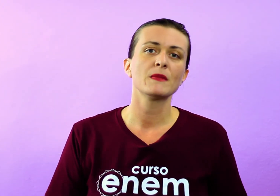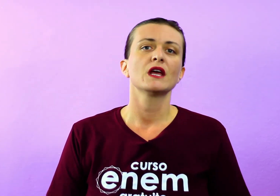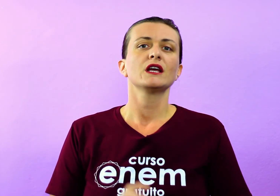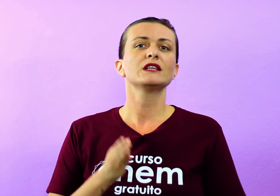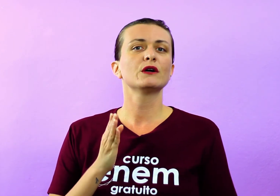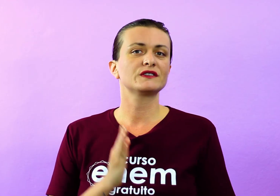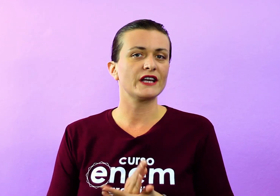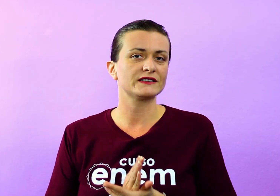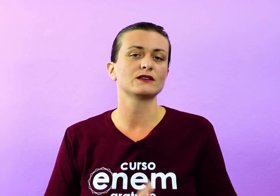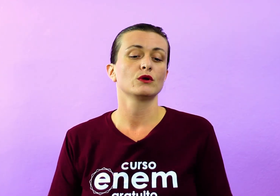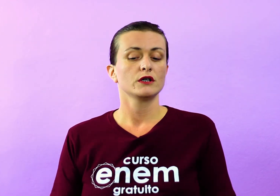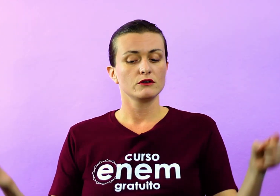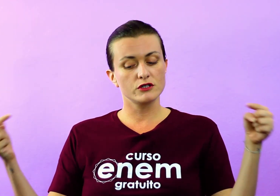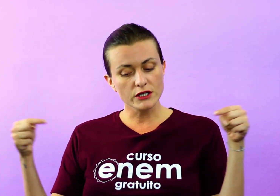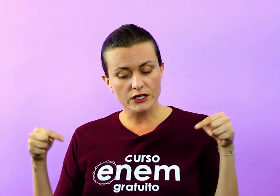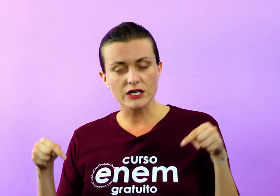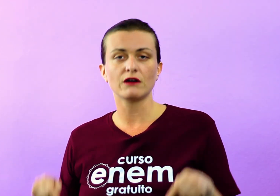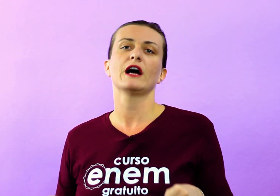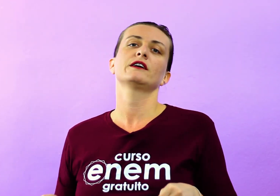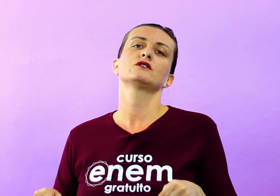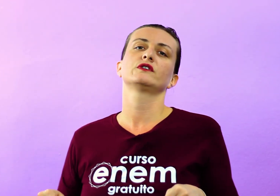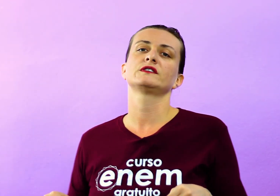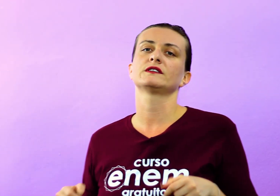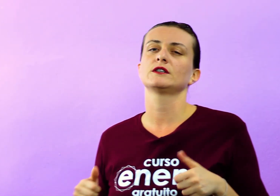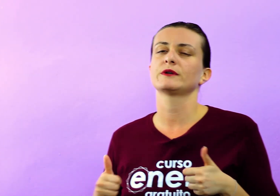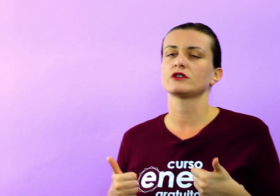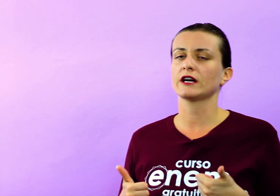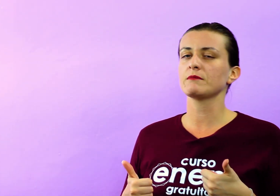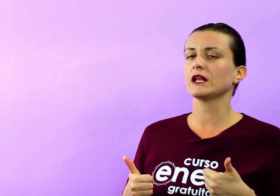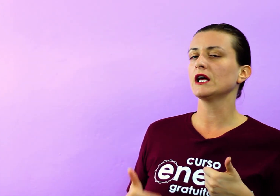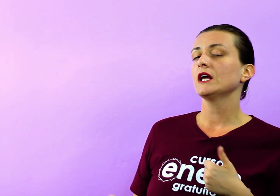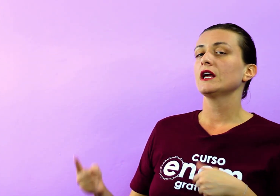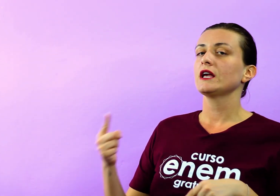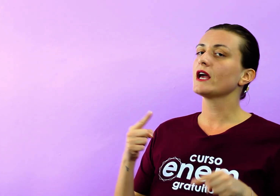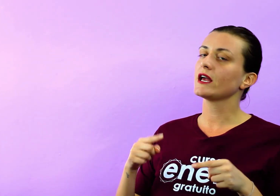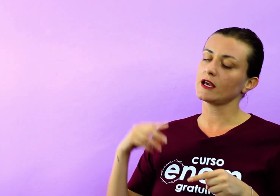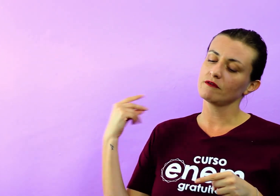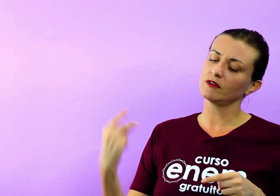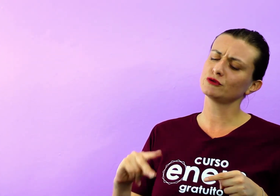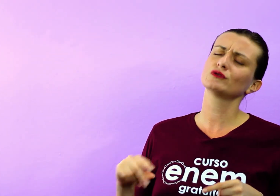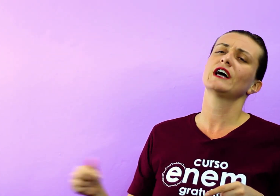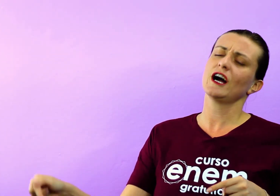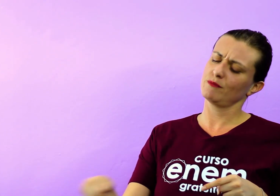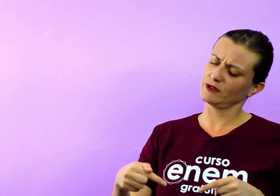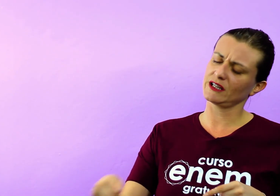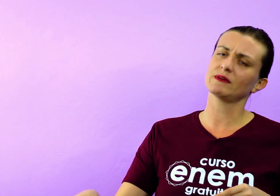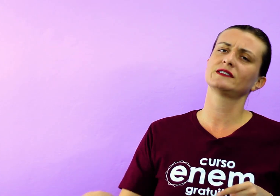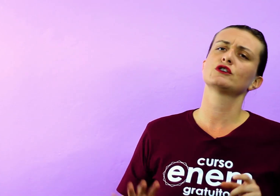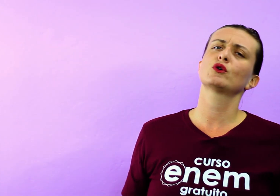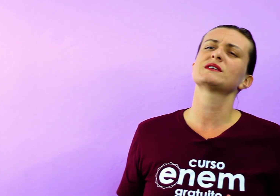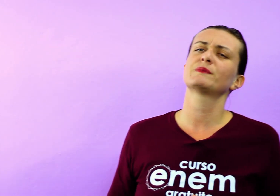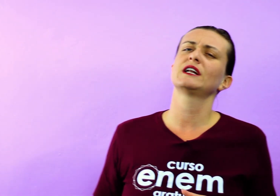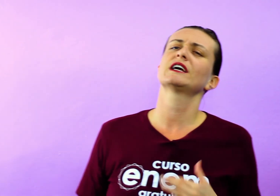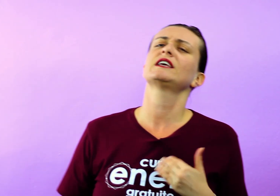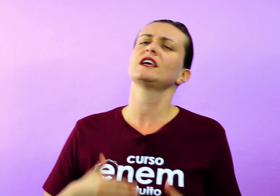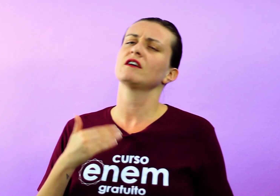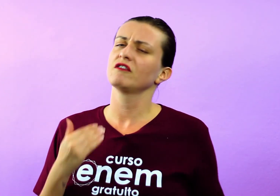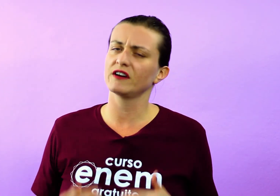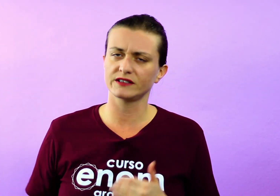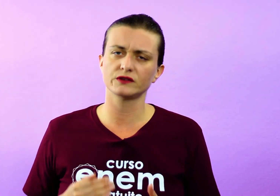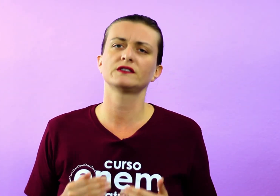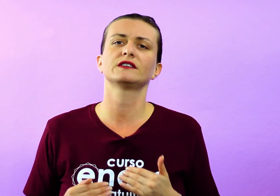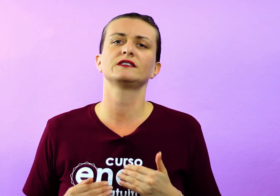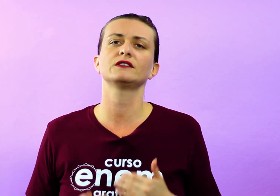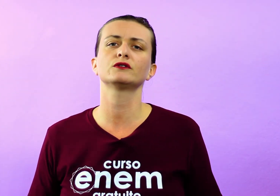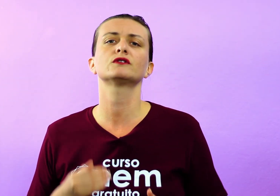Vieira. Não esqueçam de deixar o like de vocês aqui para a Tia Camila. E aí, vamos estudar, porque tem bastante coisa para ler aqui,